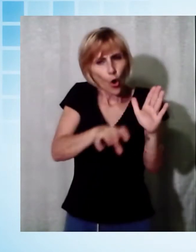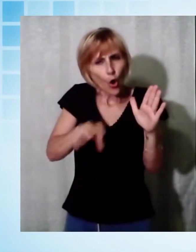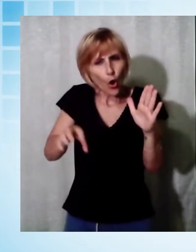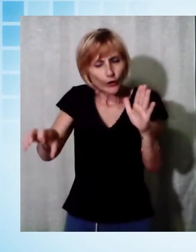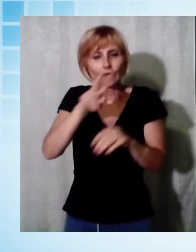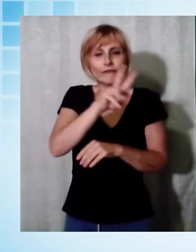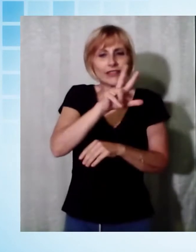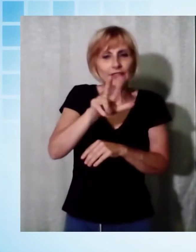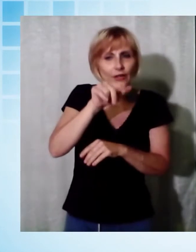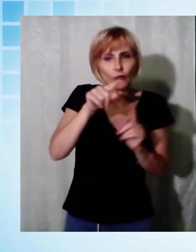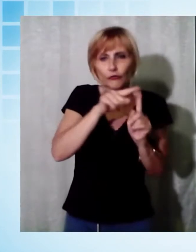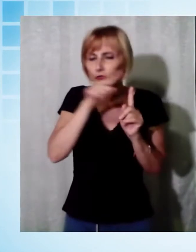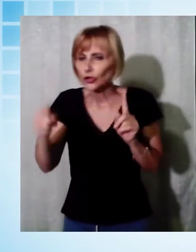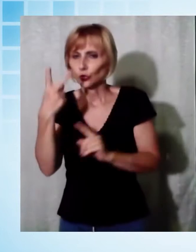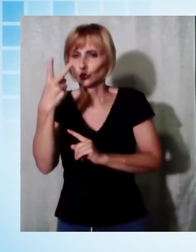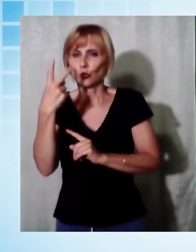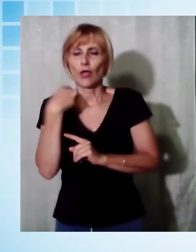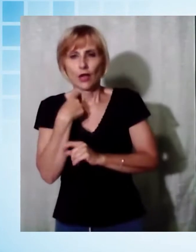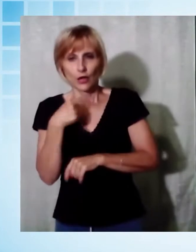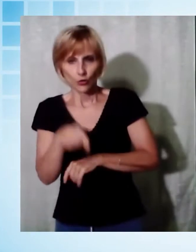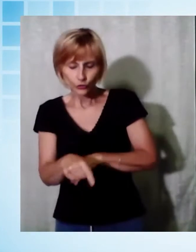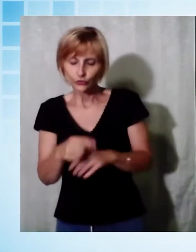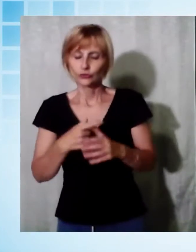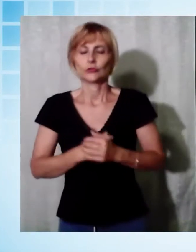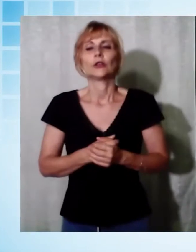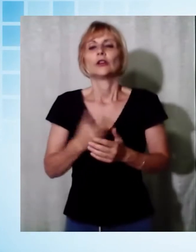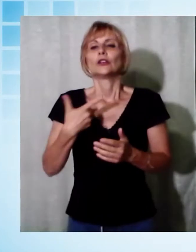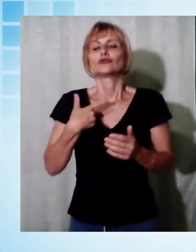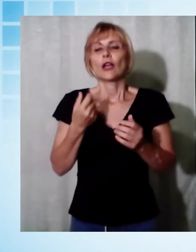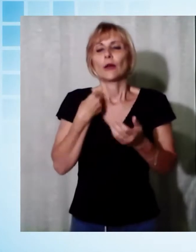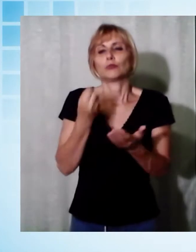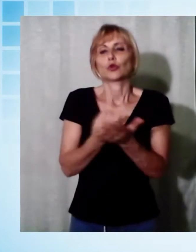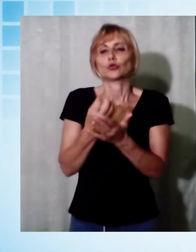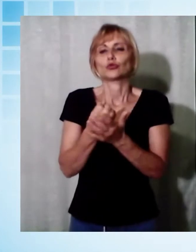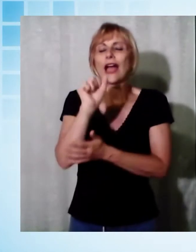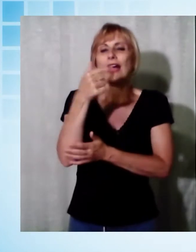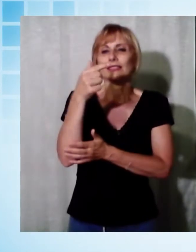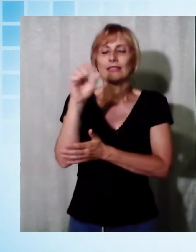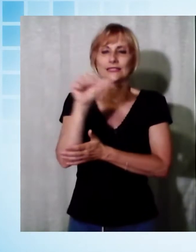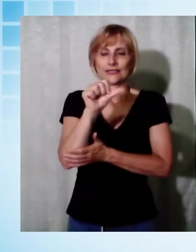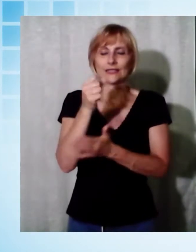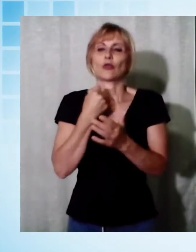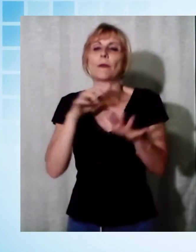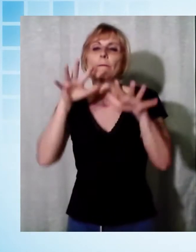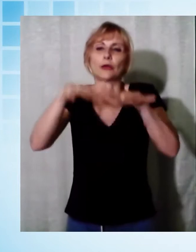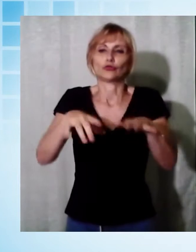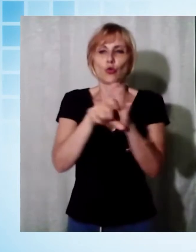Ideata da Roberto Castello e prodotta da Aldes con il sostegno e il patrocinio del Comune di Capannori e in collaborazione con Officine